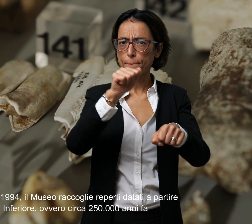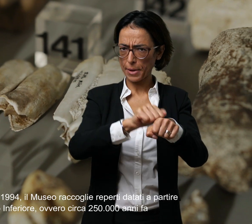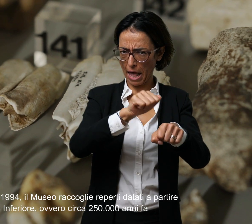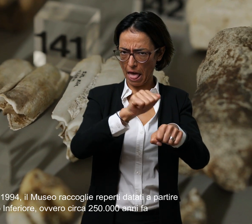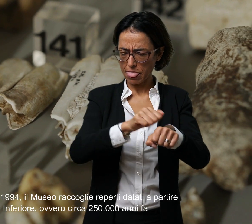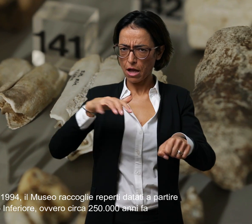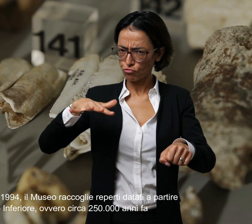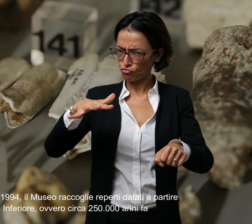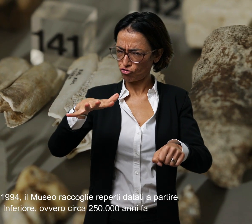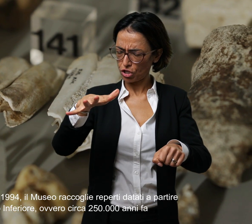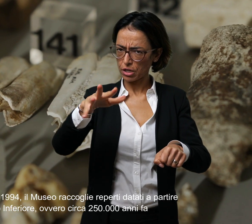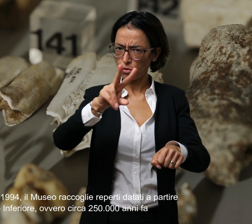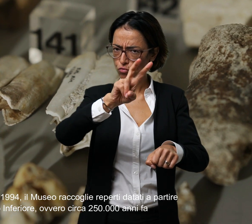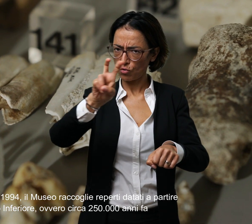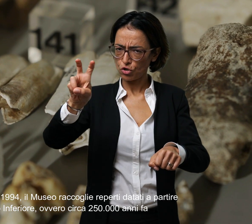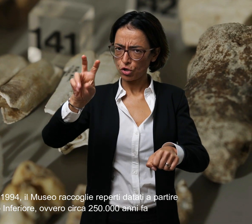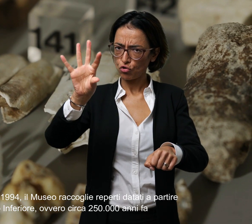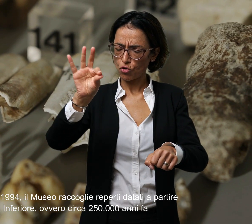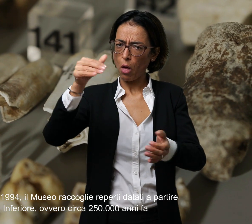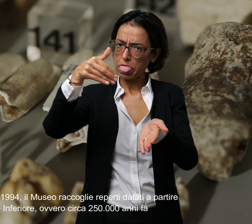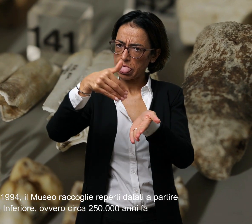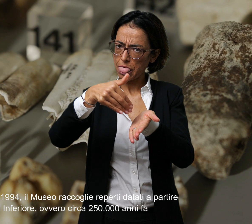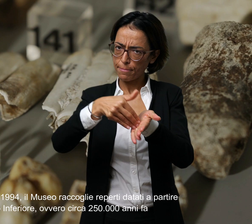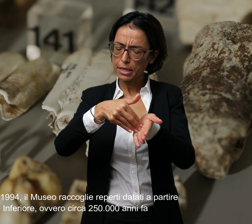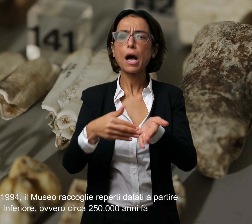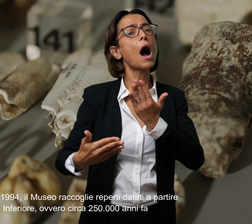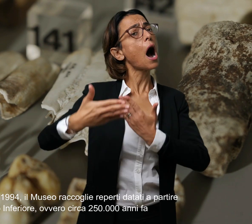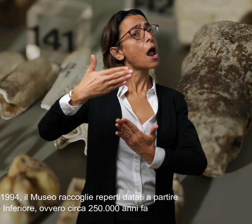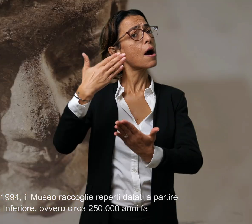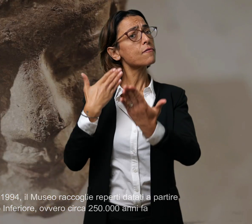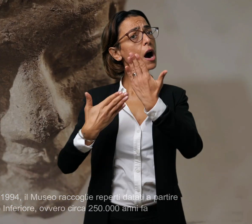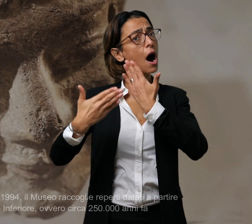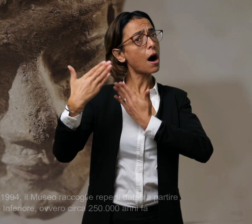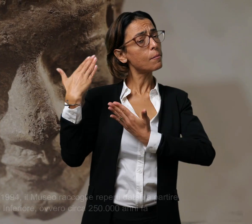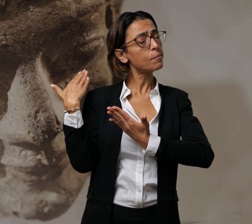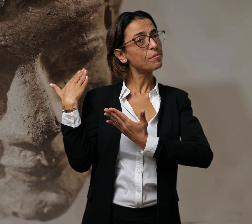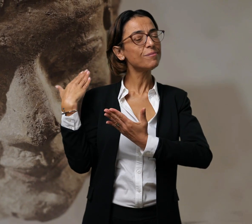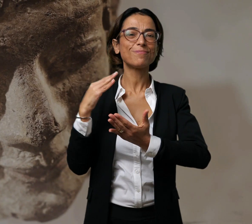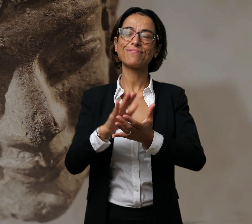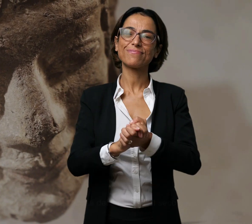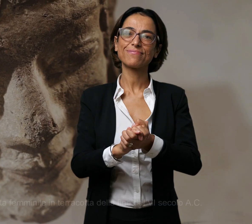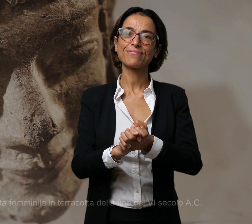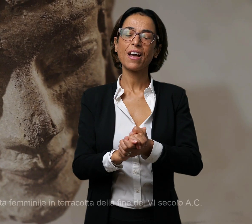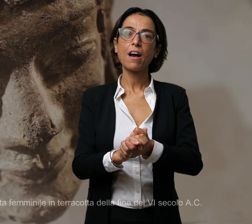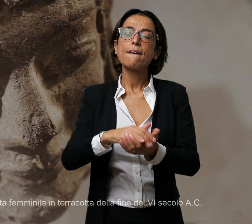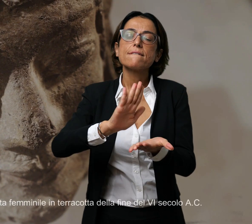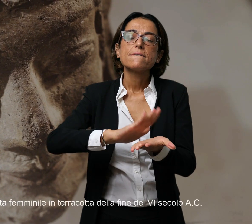circa 250.000 anni fa di particolare